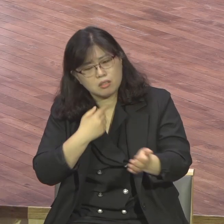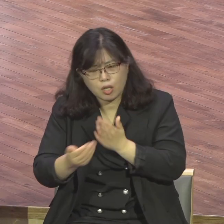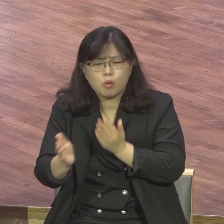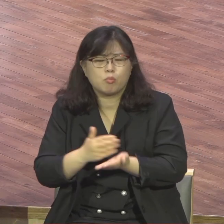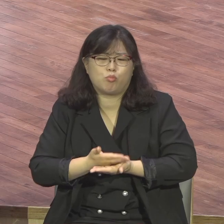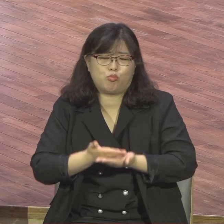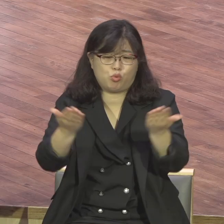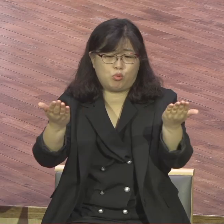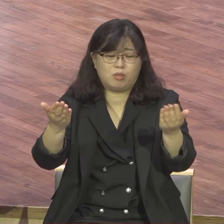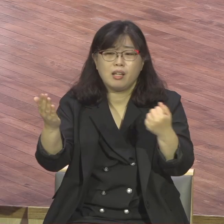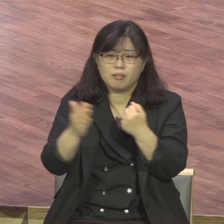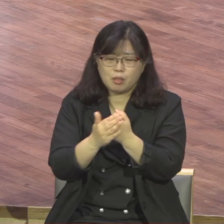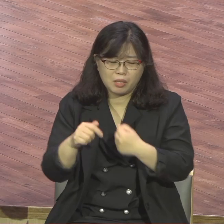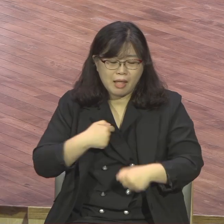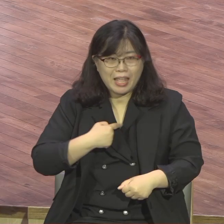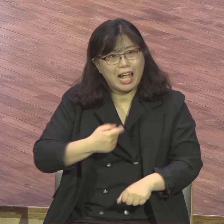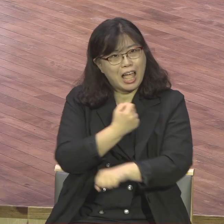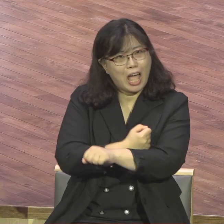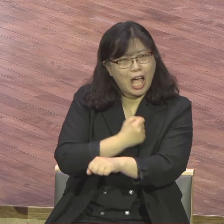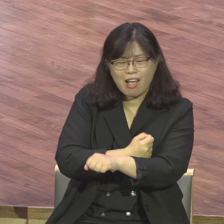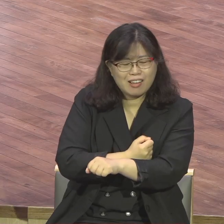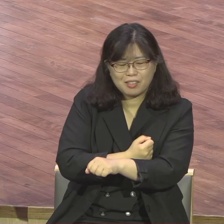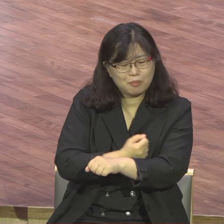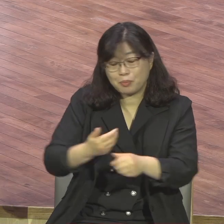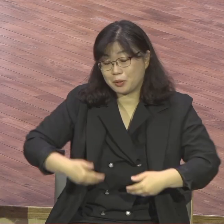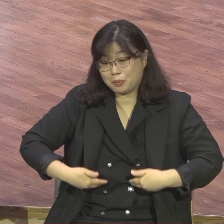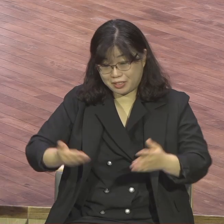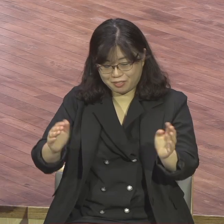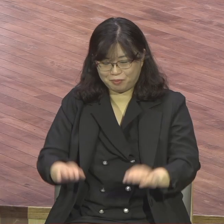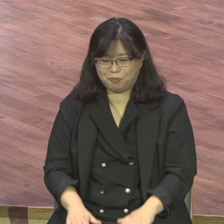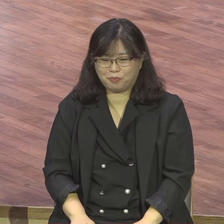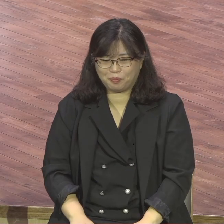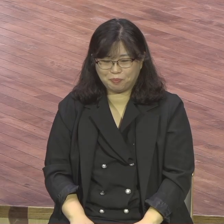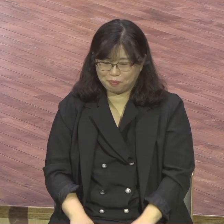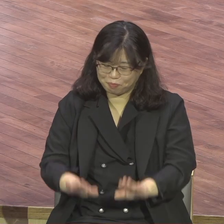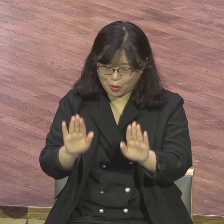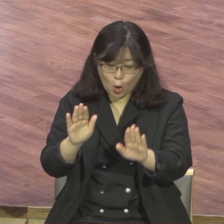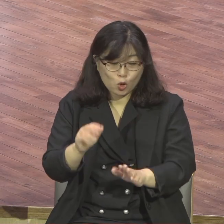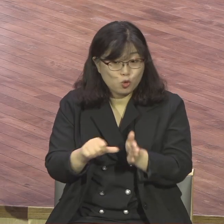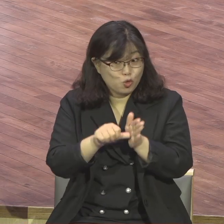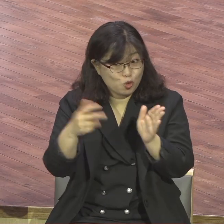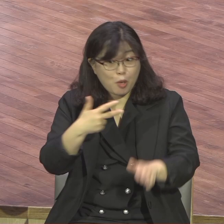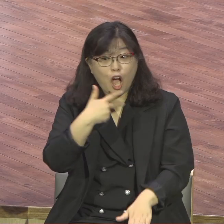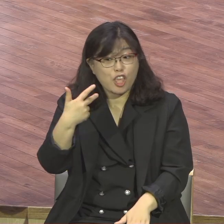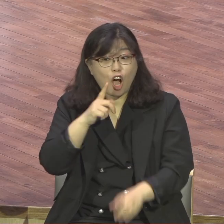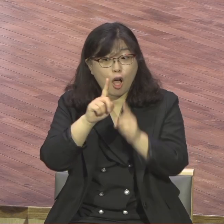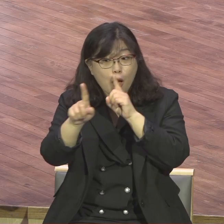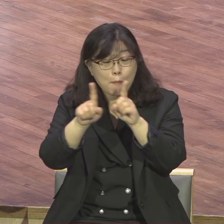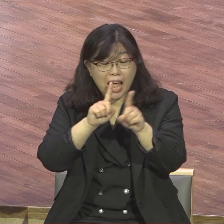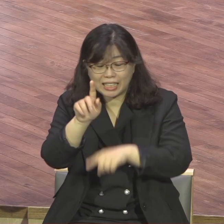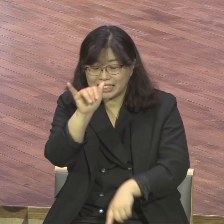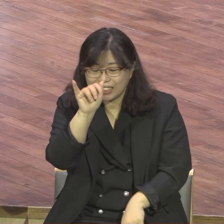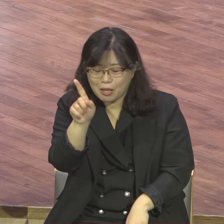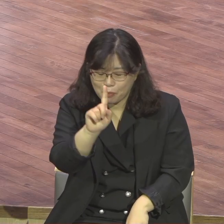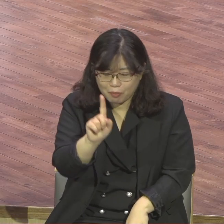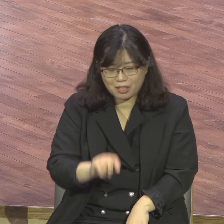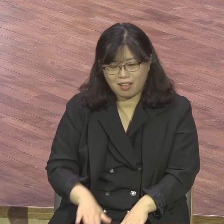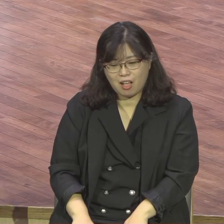영어 표현을 보면 Out of sight Out of mind라는 말이 있습니다 눈에 보이지 않으면